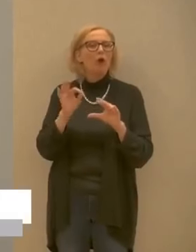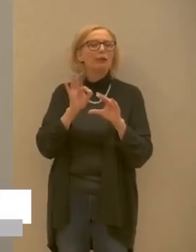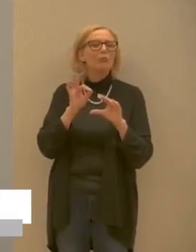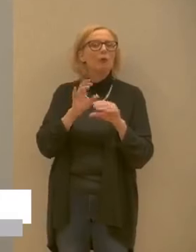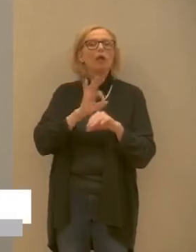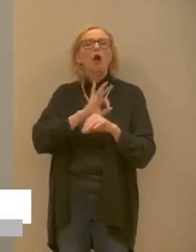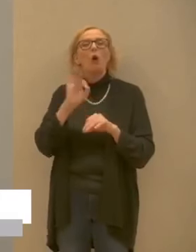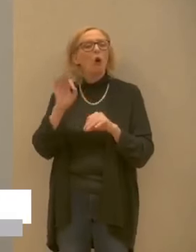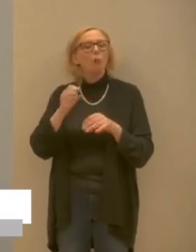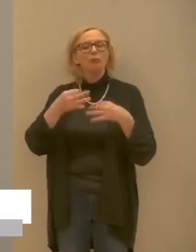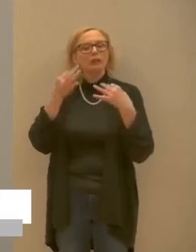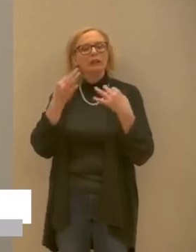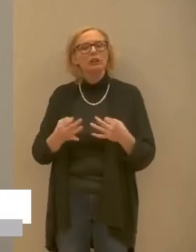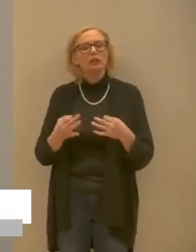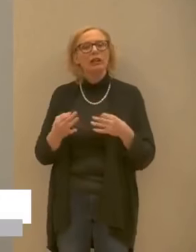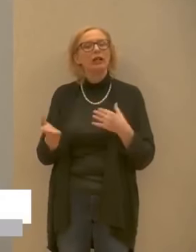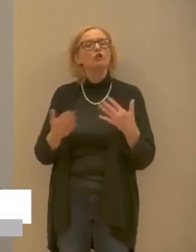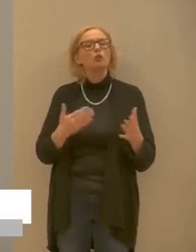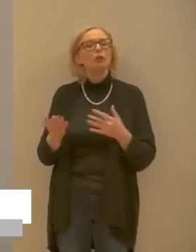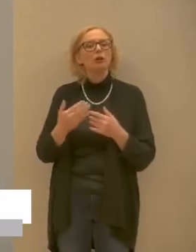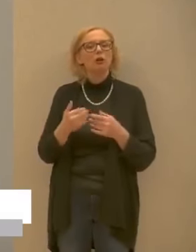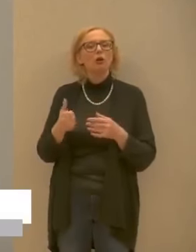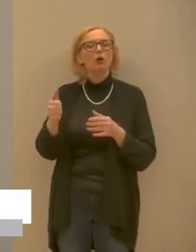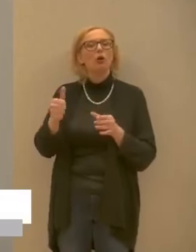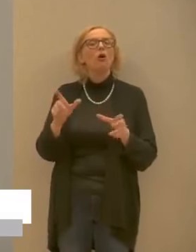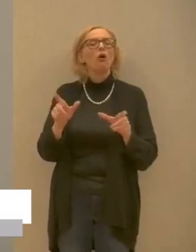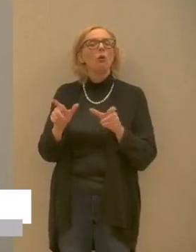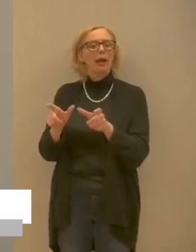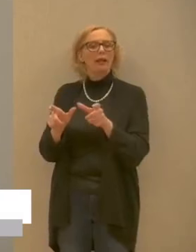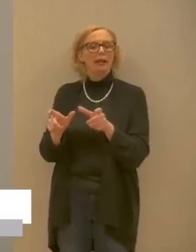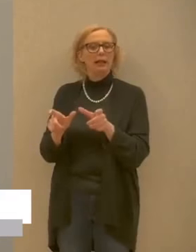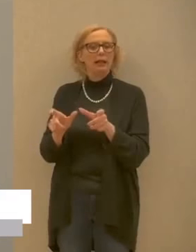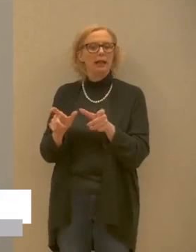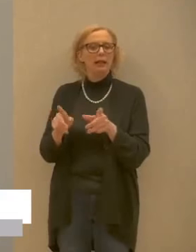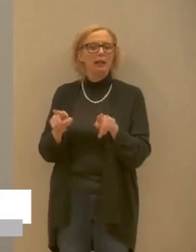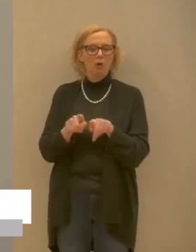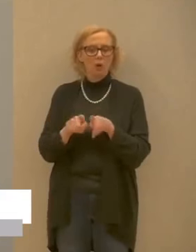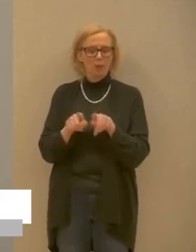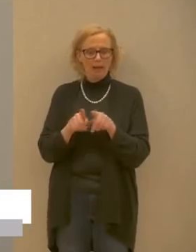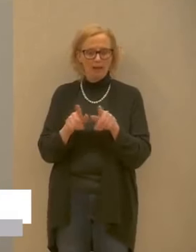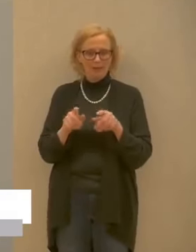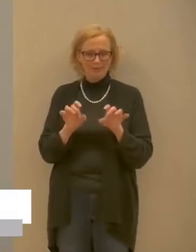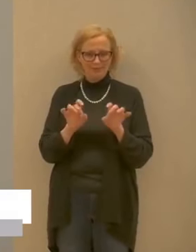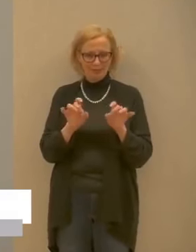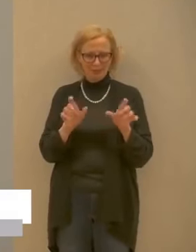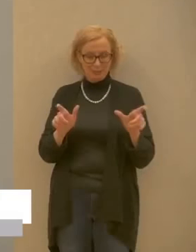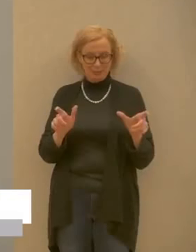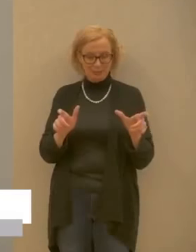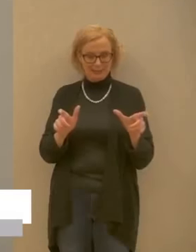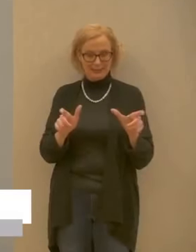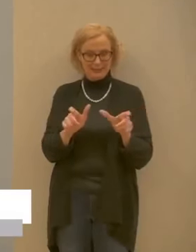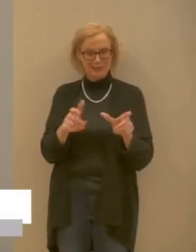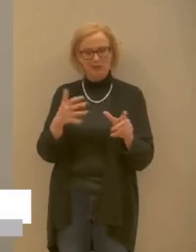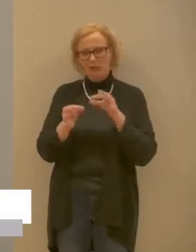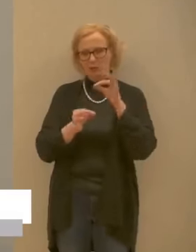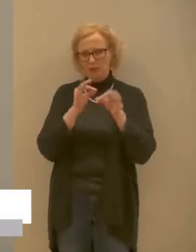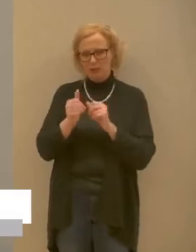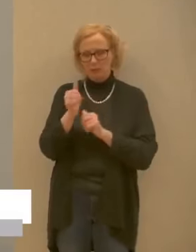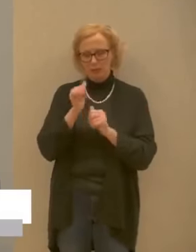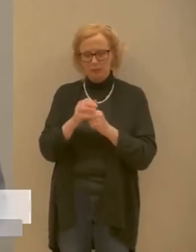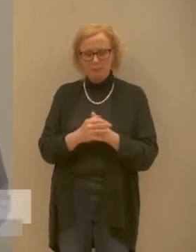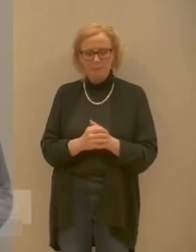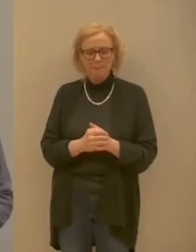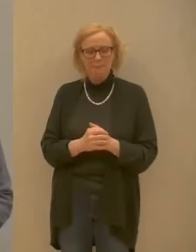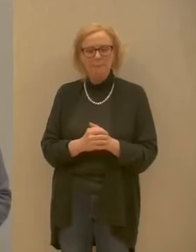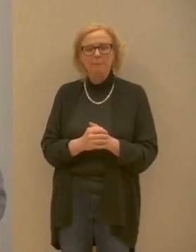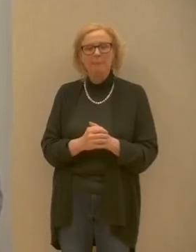di mettere in quarantena direttamente poi stringendo quindi le maglie attorno al virus come spiegato in precedenza i colleghi